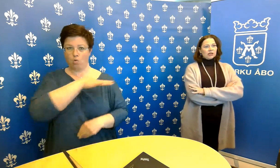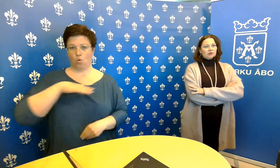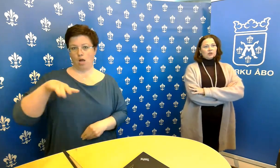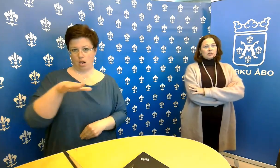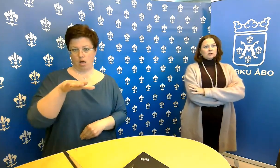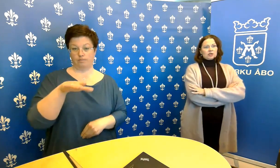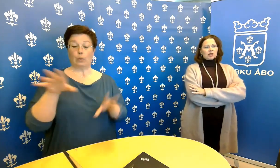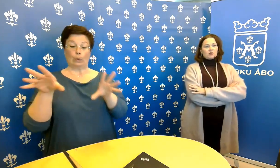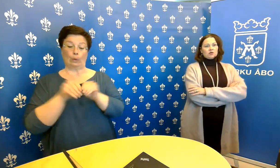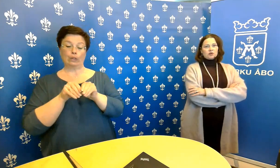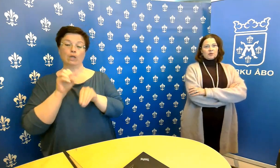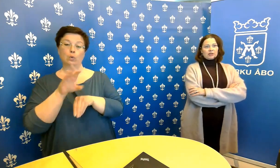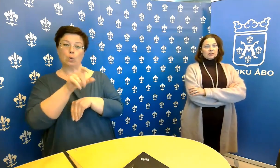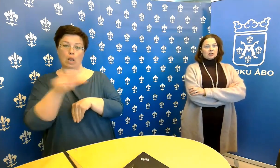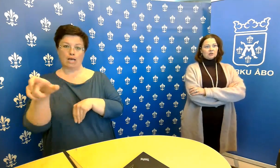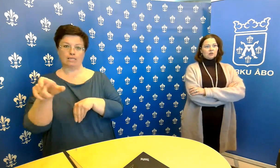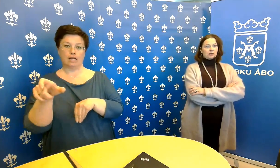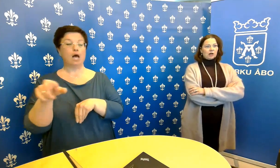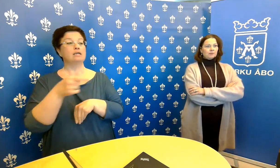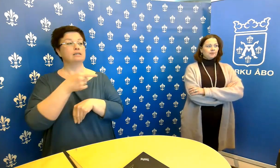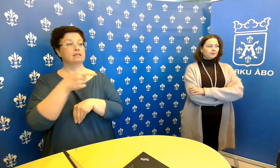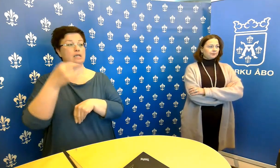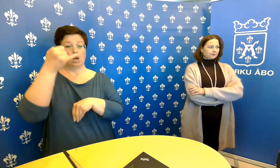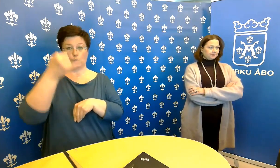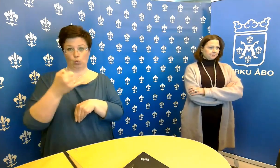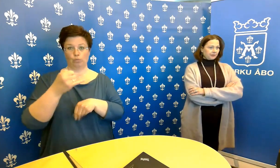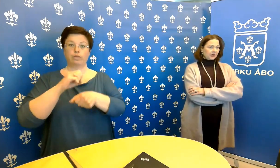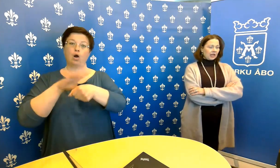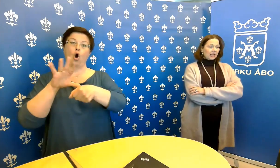turkulaisilla on todettu 160 tartuntaa.